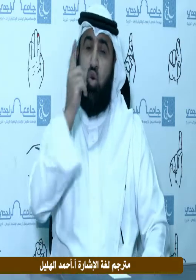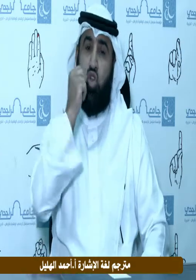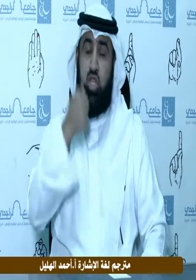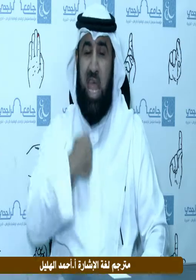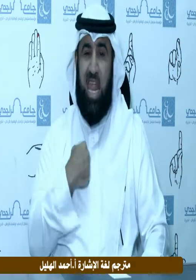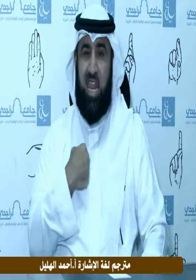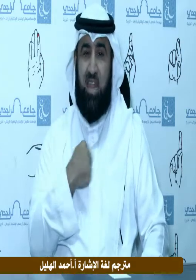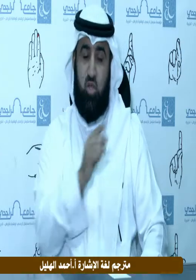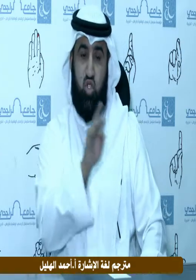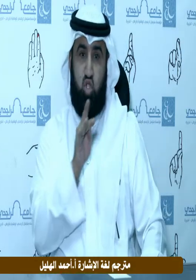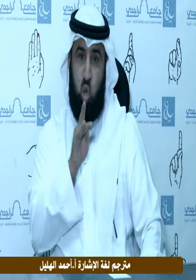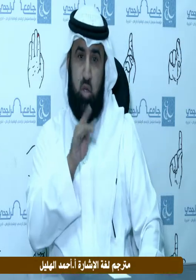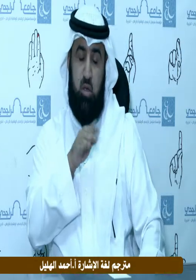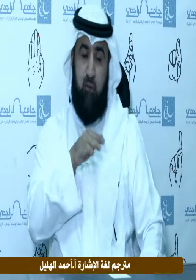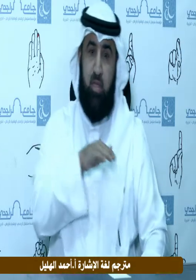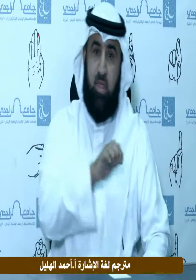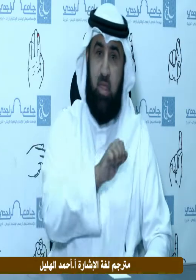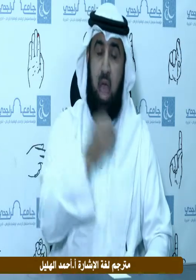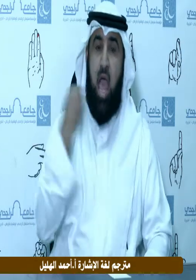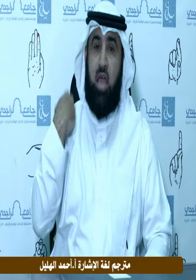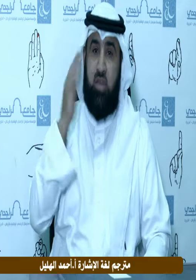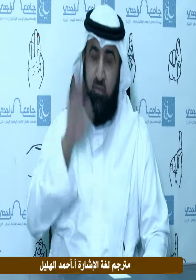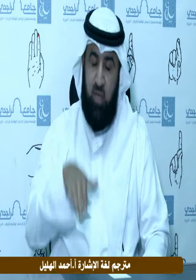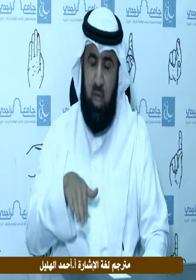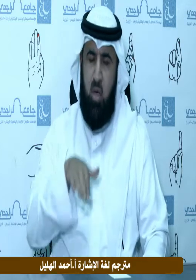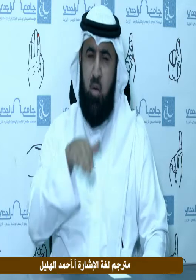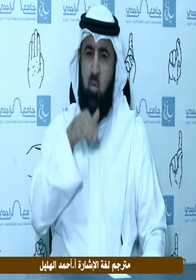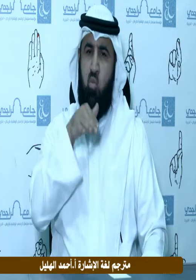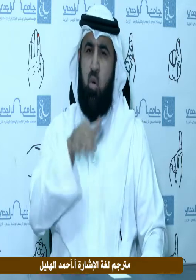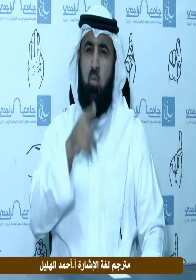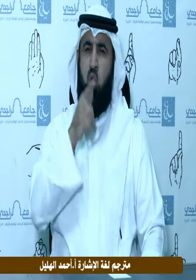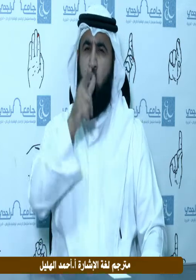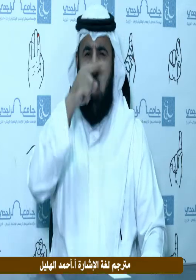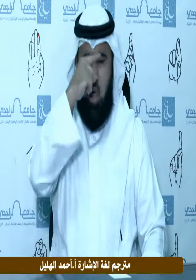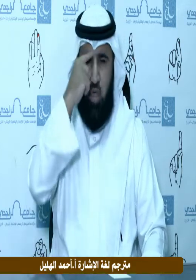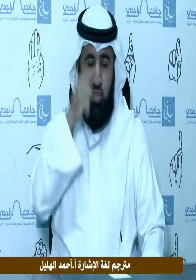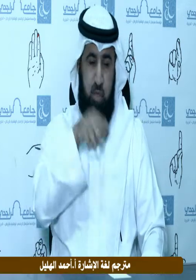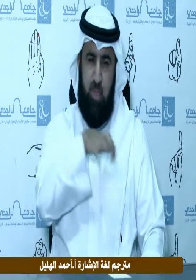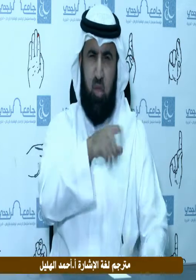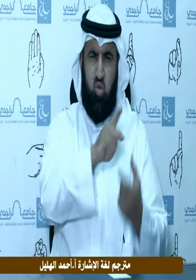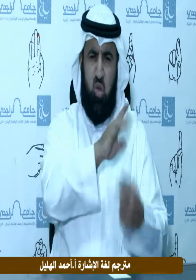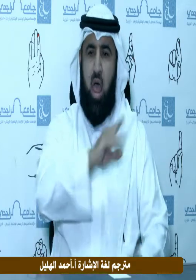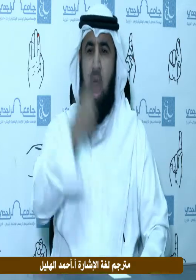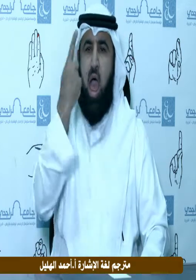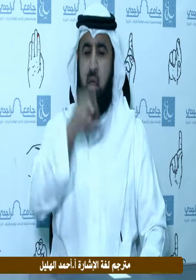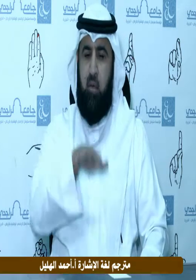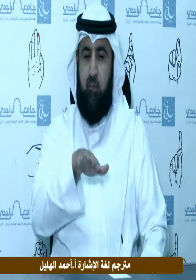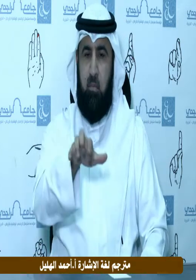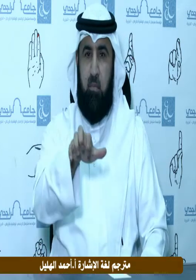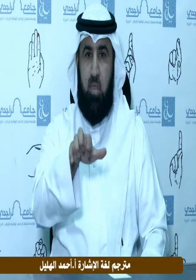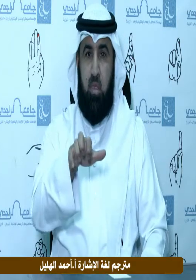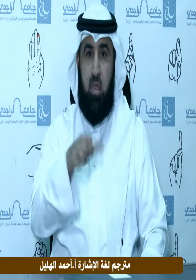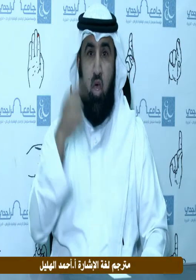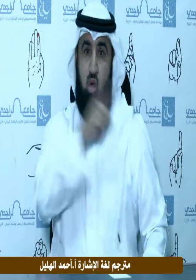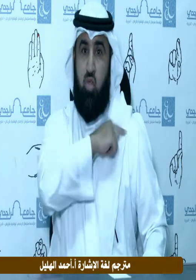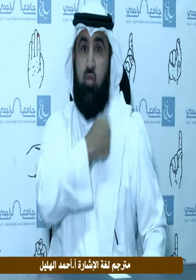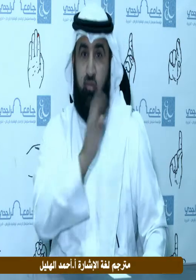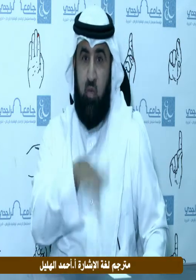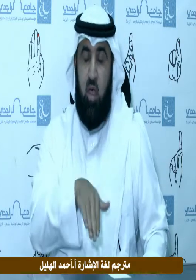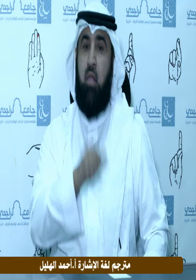أحدنا أهله له أجر قال أرأيتم إن وضعها في حرام أليس عليه وجر